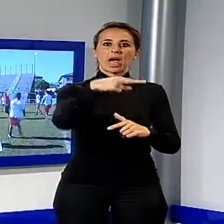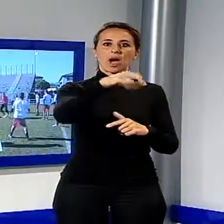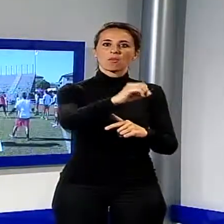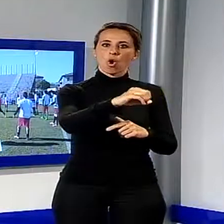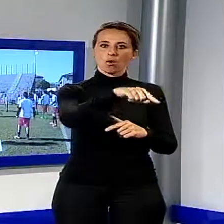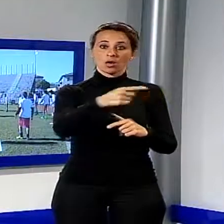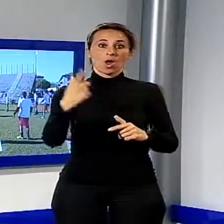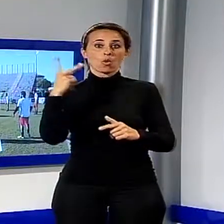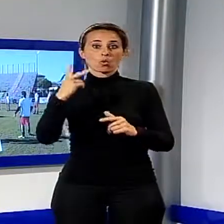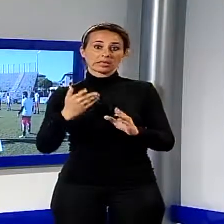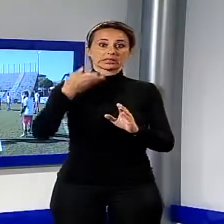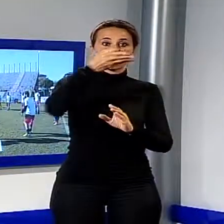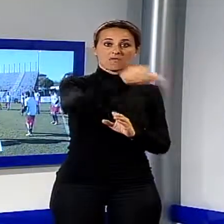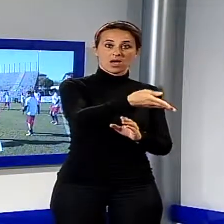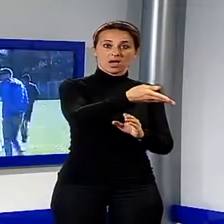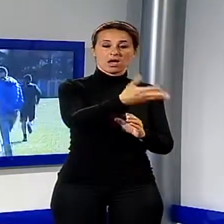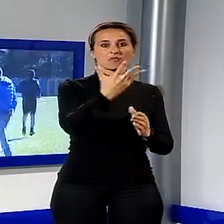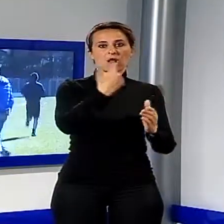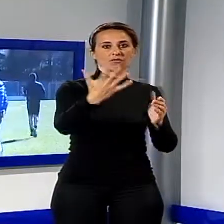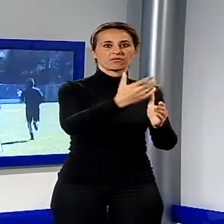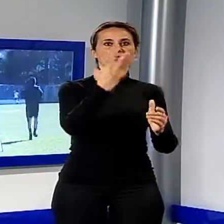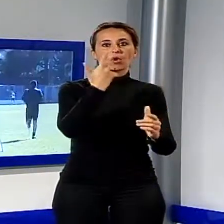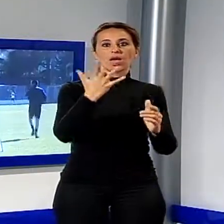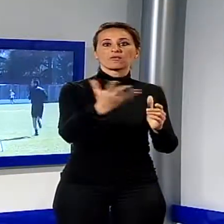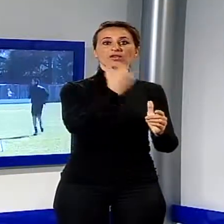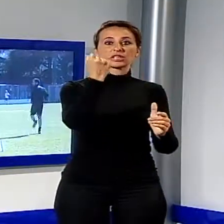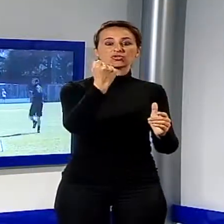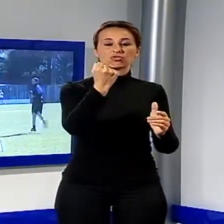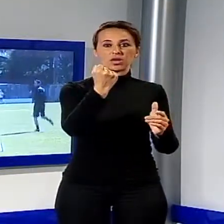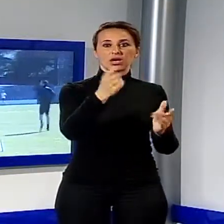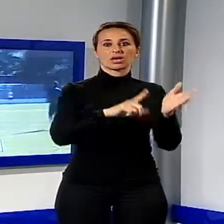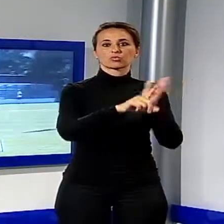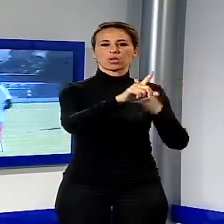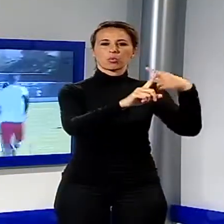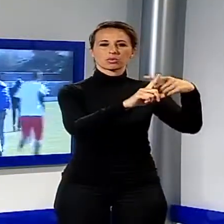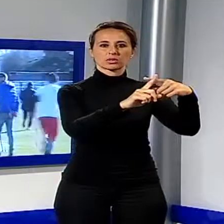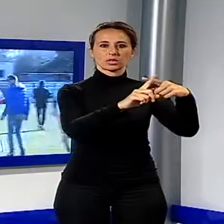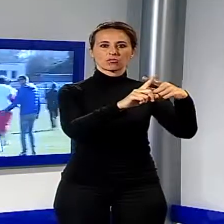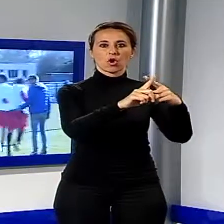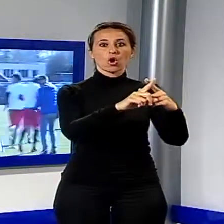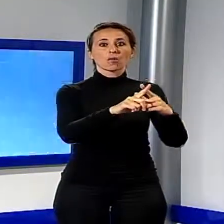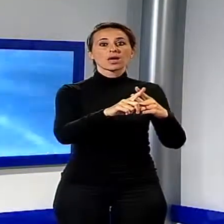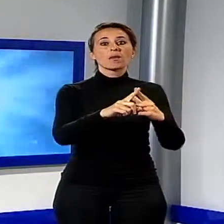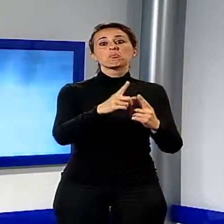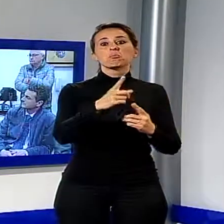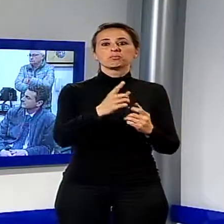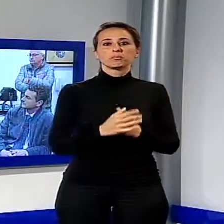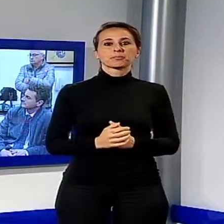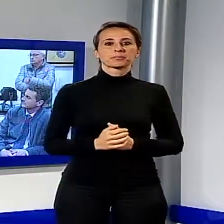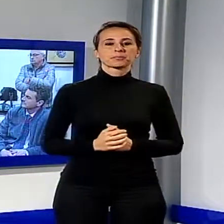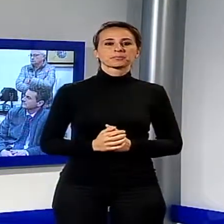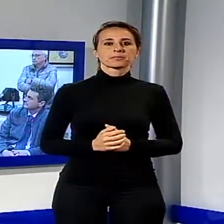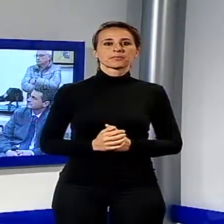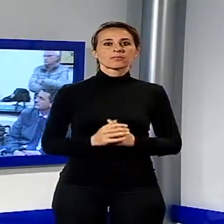impegnata sul campo della capolista vuole strappare un altro risultato positivo e sovvertire i pronostici. Il